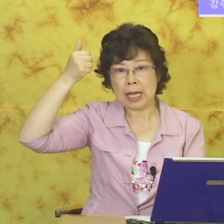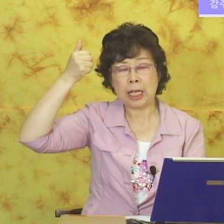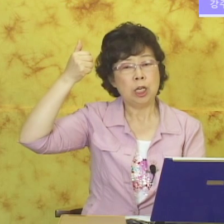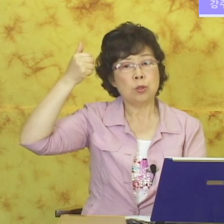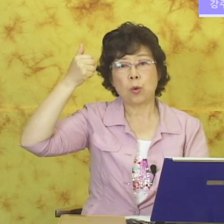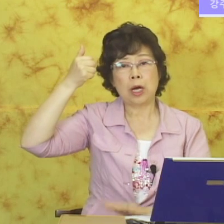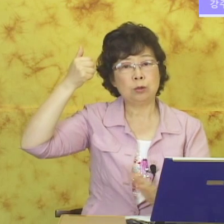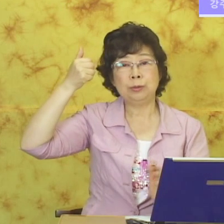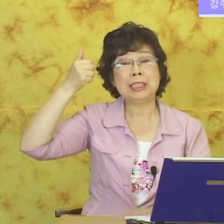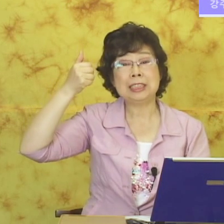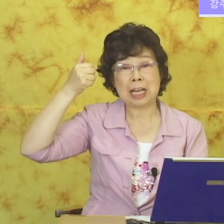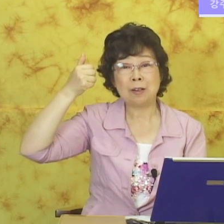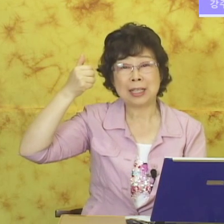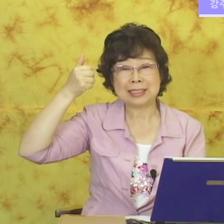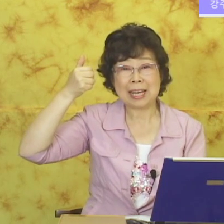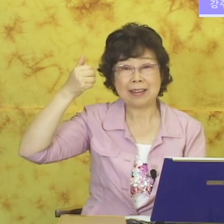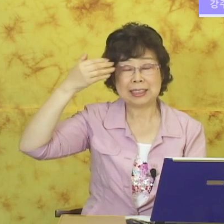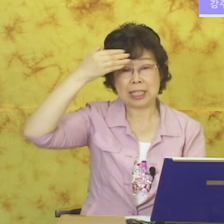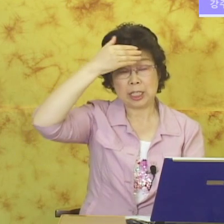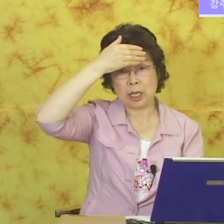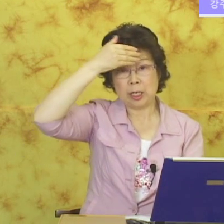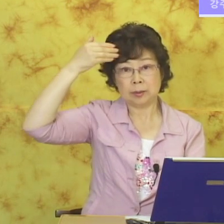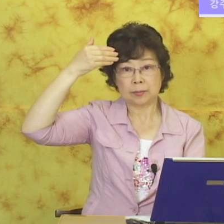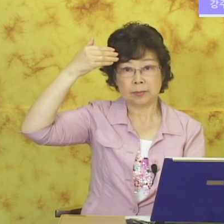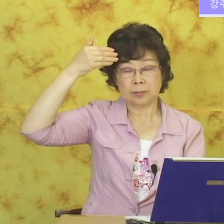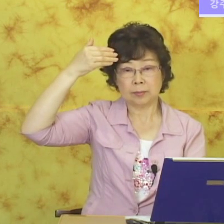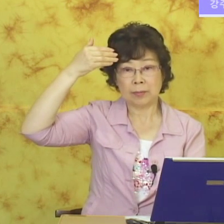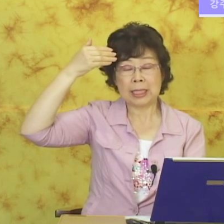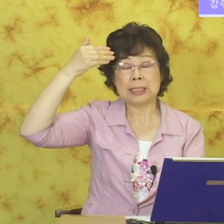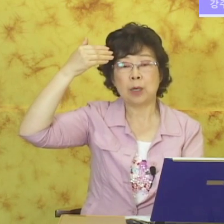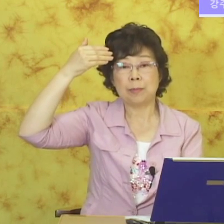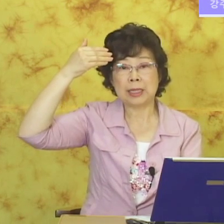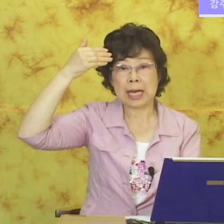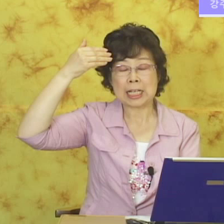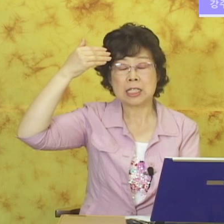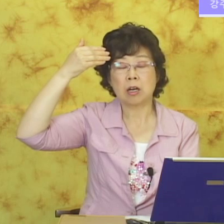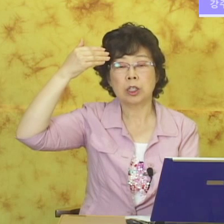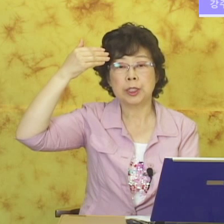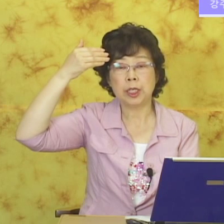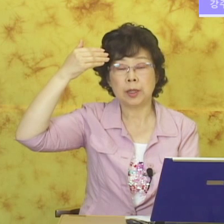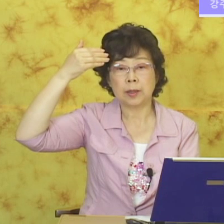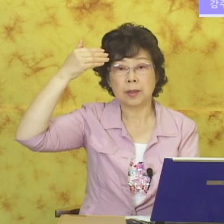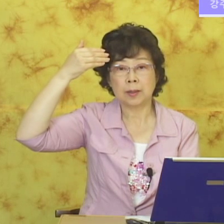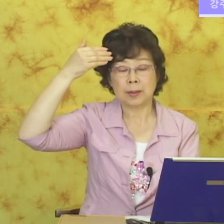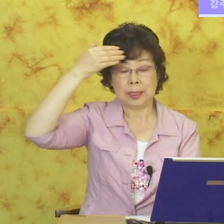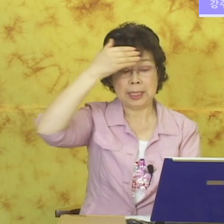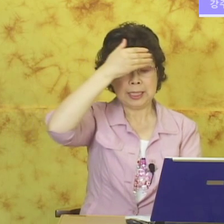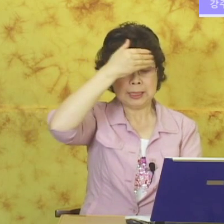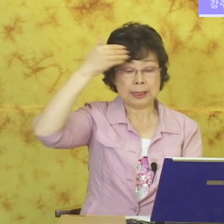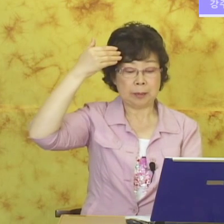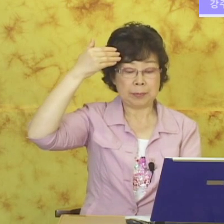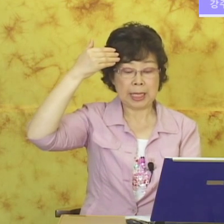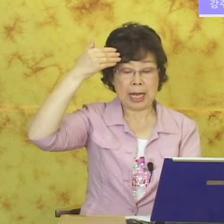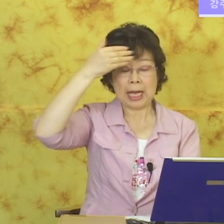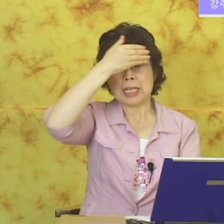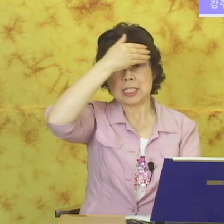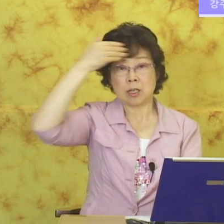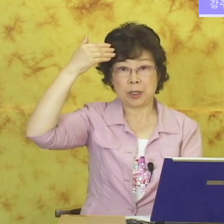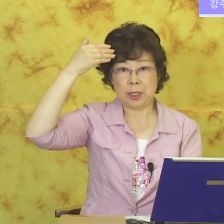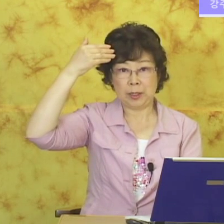손가락 움직이지 않고 하세요. 자 이렇게. 젊다. 청년. 예. 젊다. 청년.